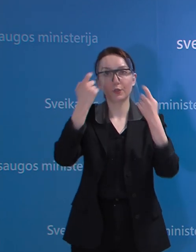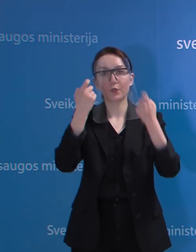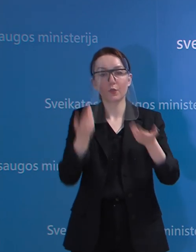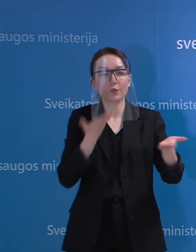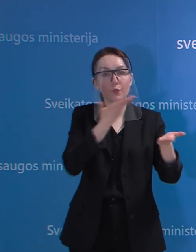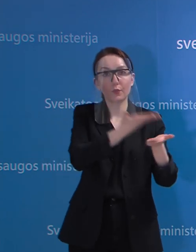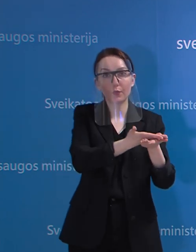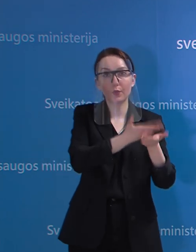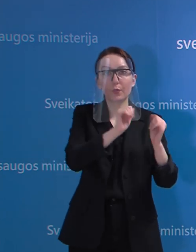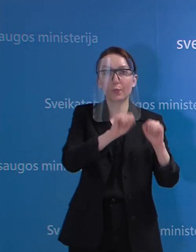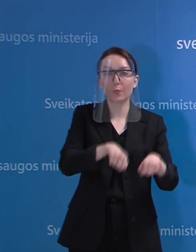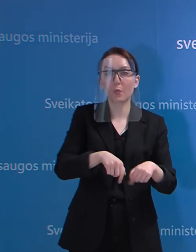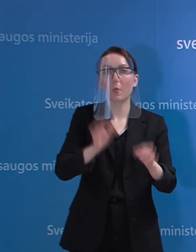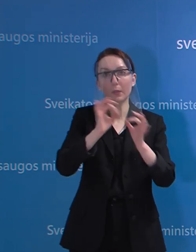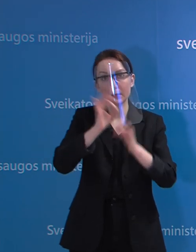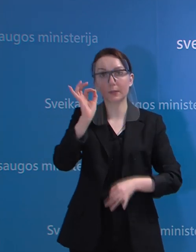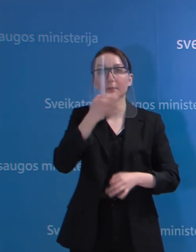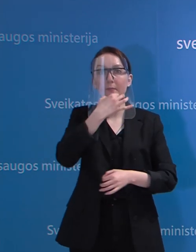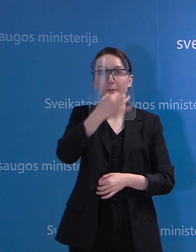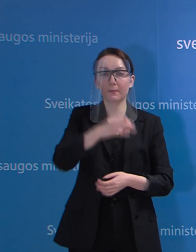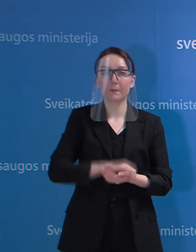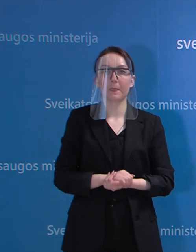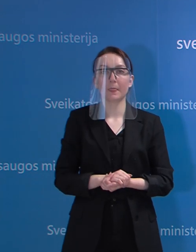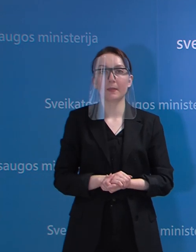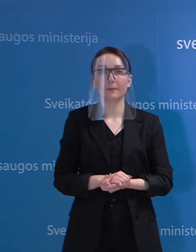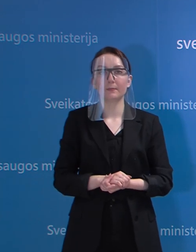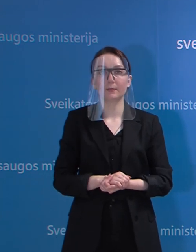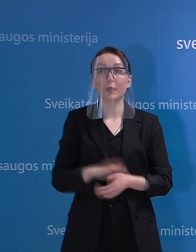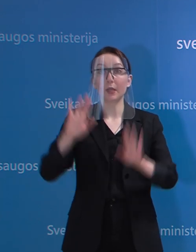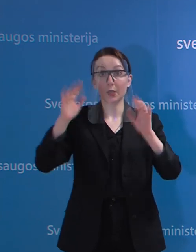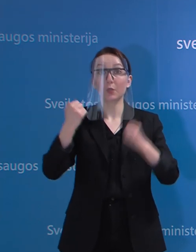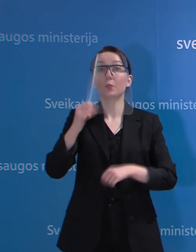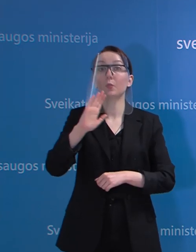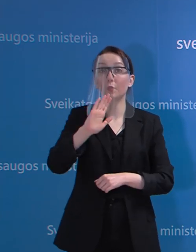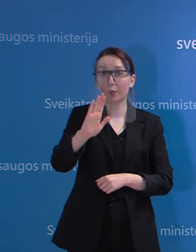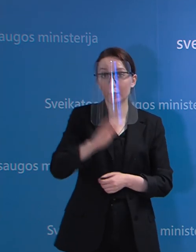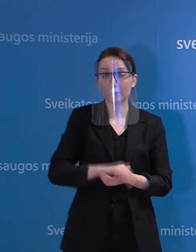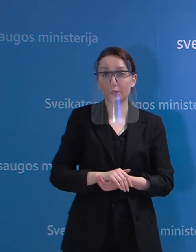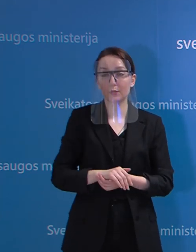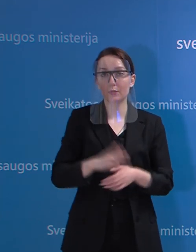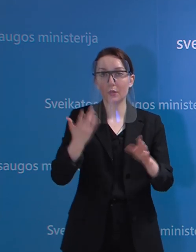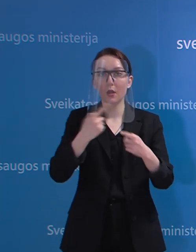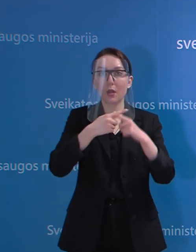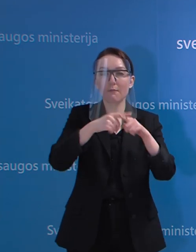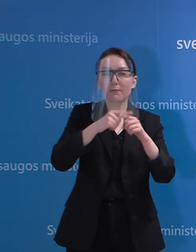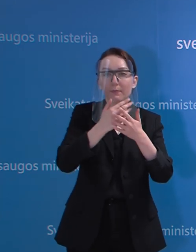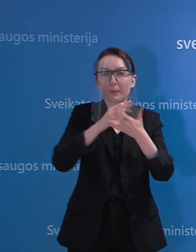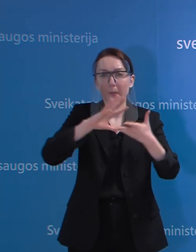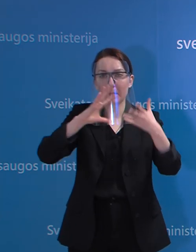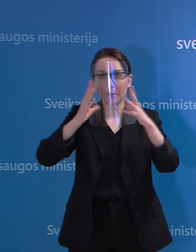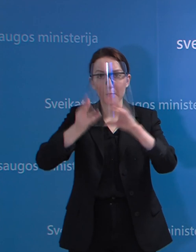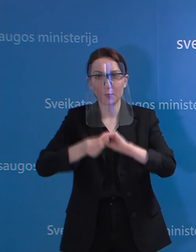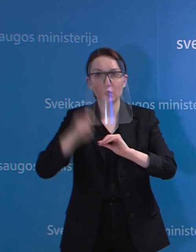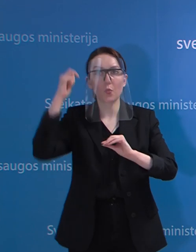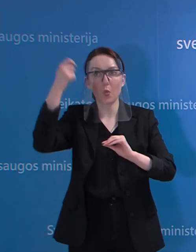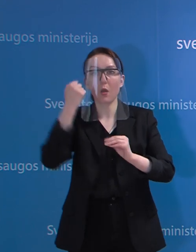daug domenų, kad tie modeliai būtų tikslesni ir, kaip ir minėjau, kai mes turėsim produktus galutinius su